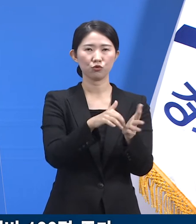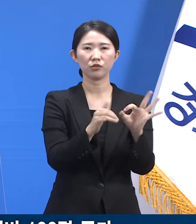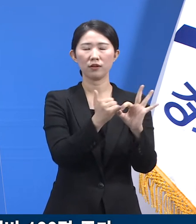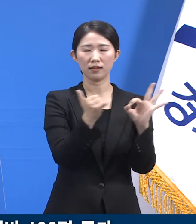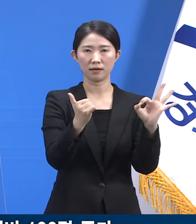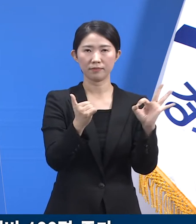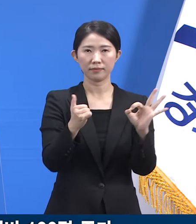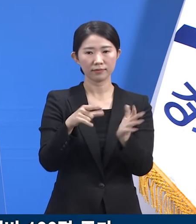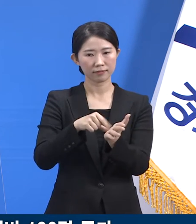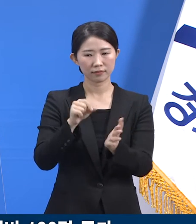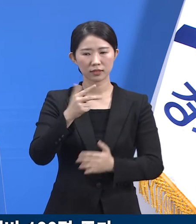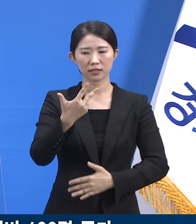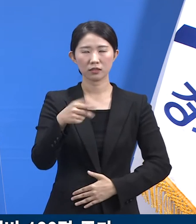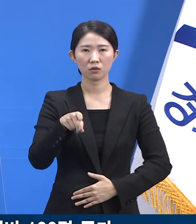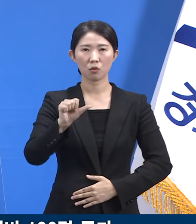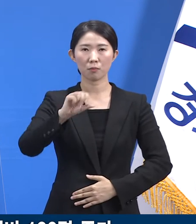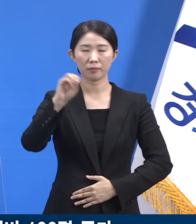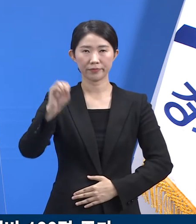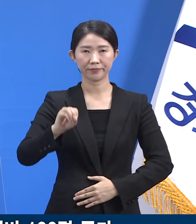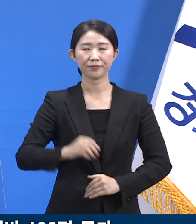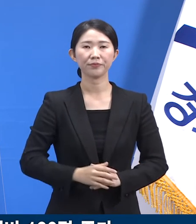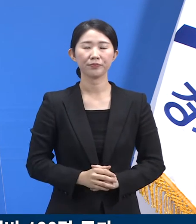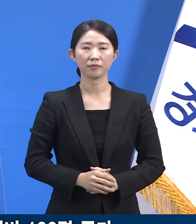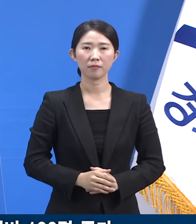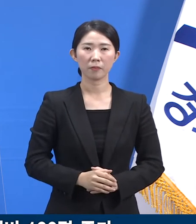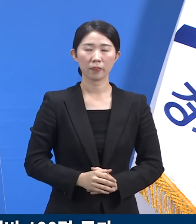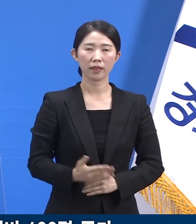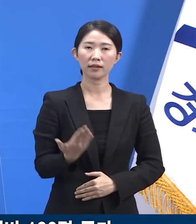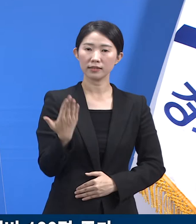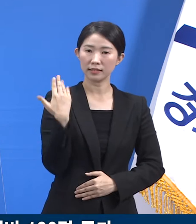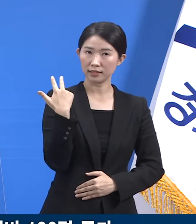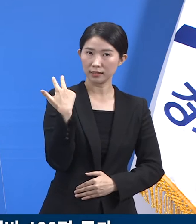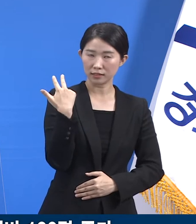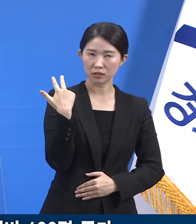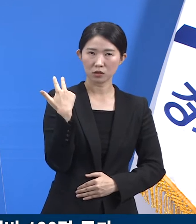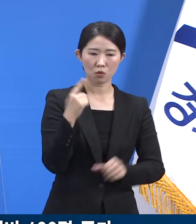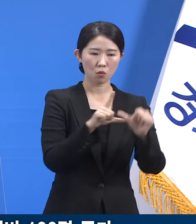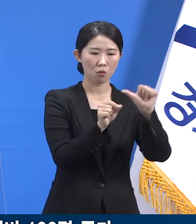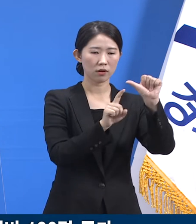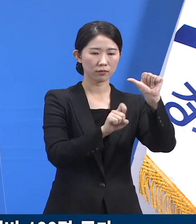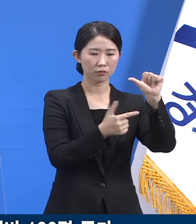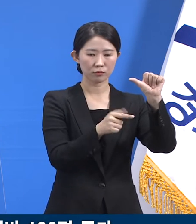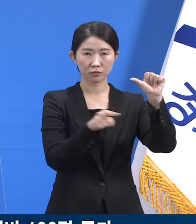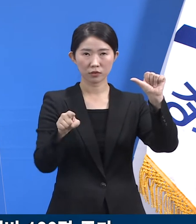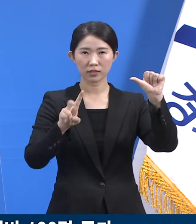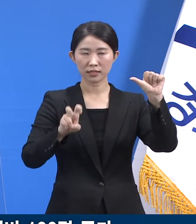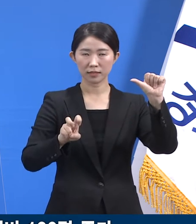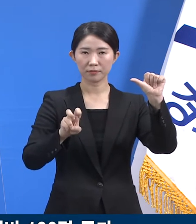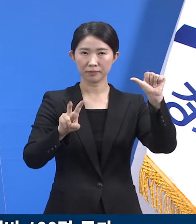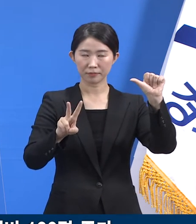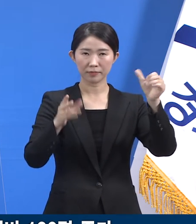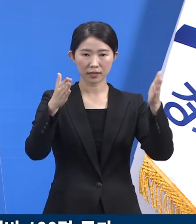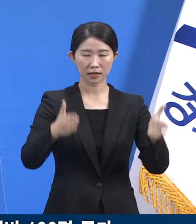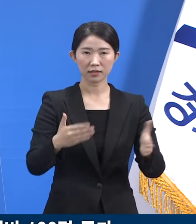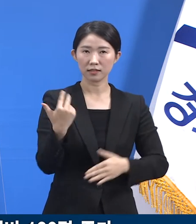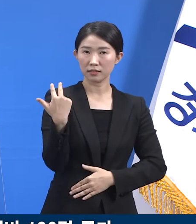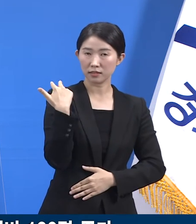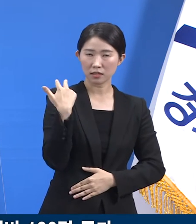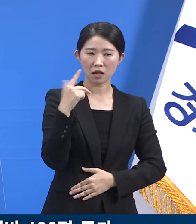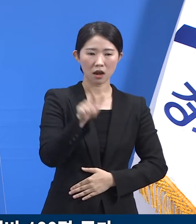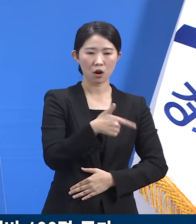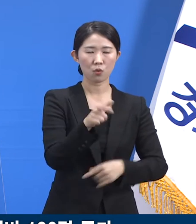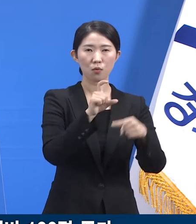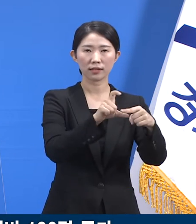지난 5월 16일부터 22일까지 한 주간 발생했던 일평균 확진자는 160명입니다.